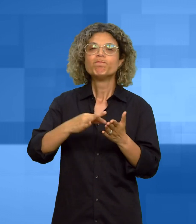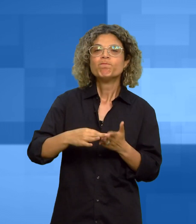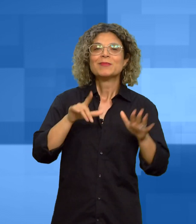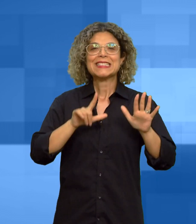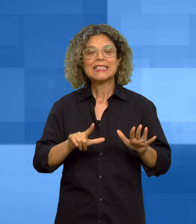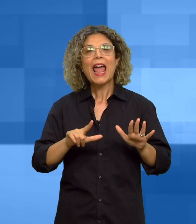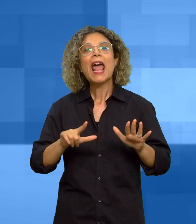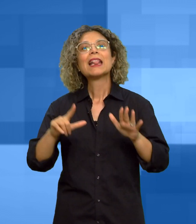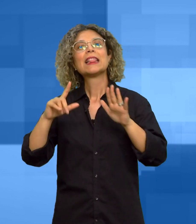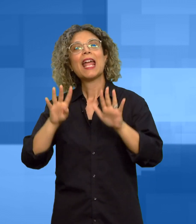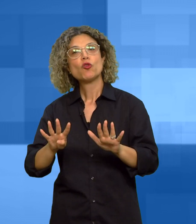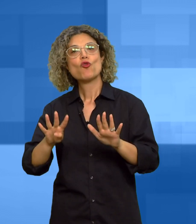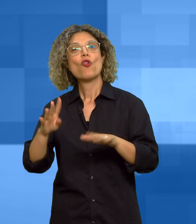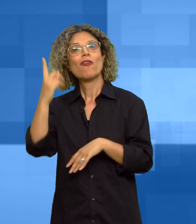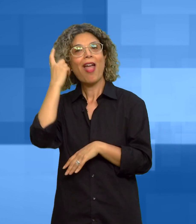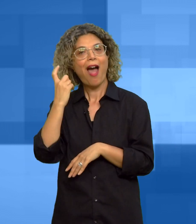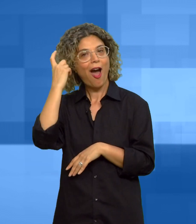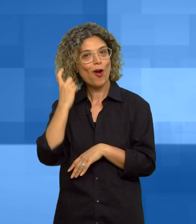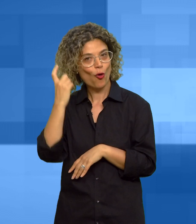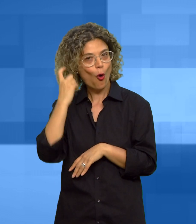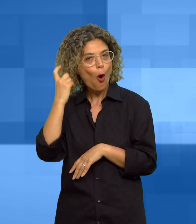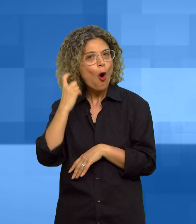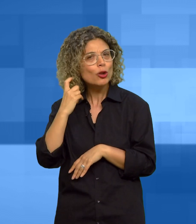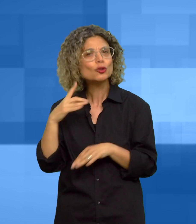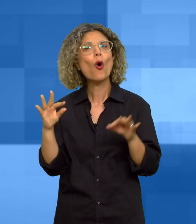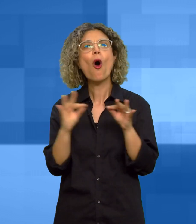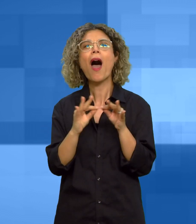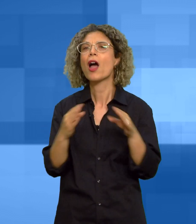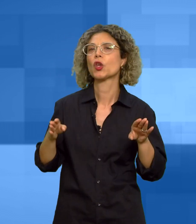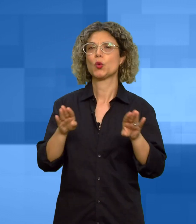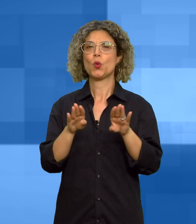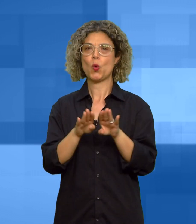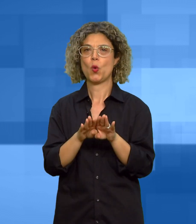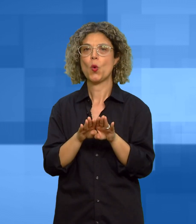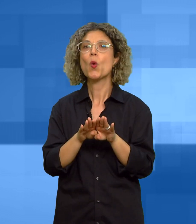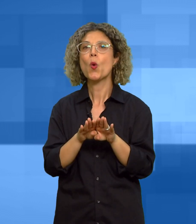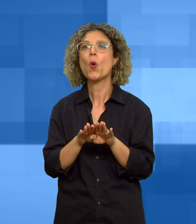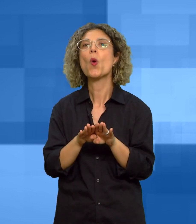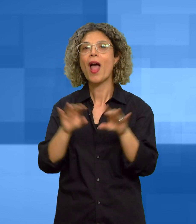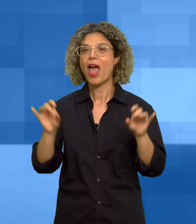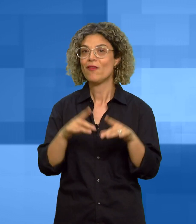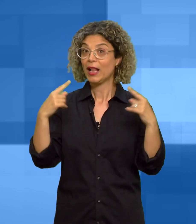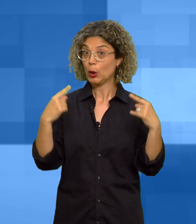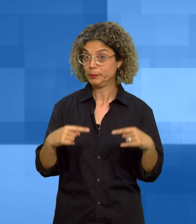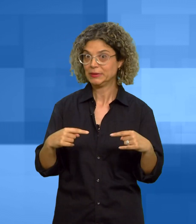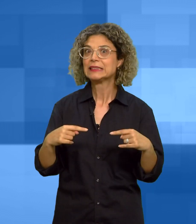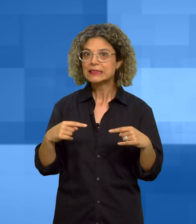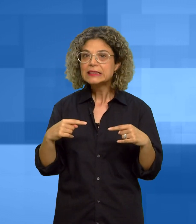7 e il 9 agosto, con gli eventi conclusivi della manifestazione che troveranno il clou